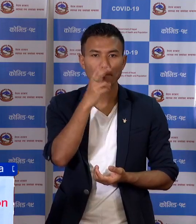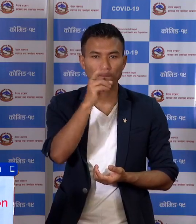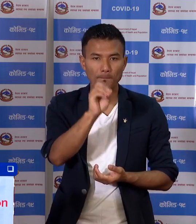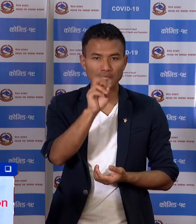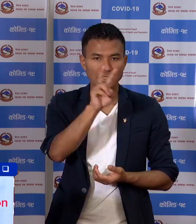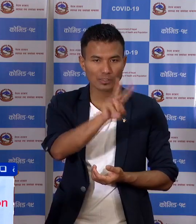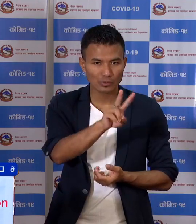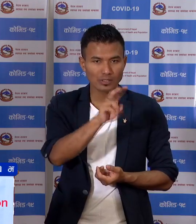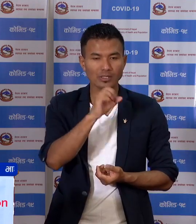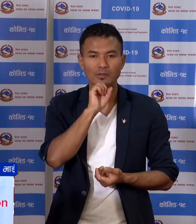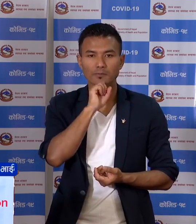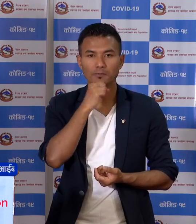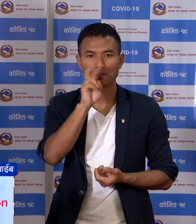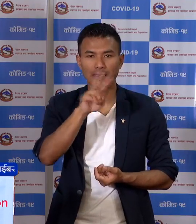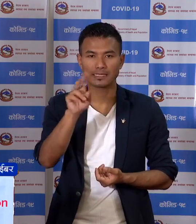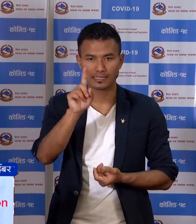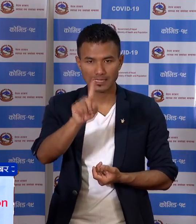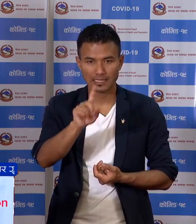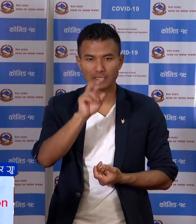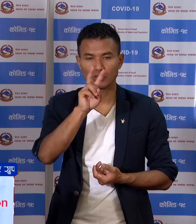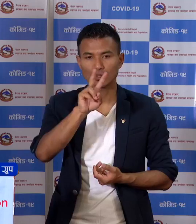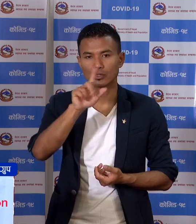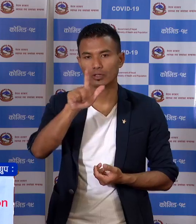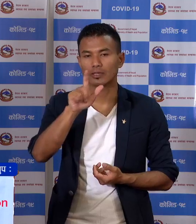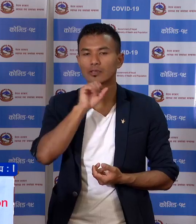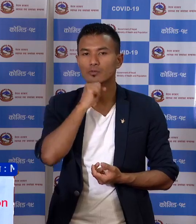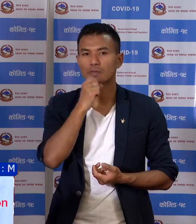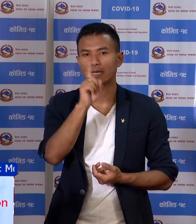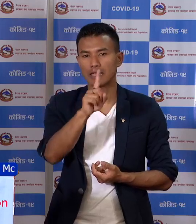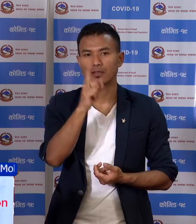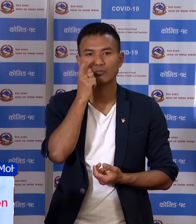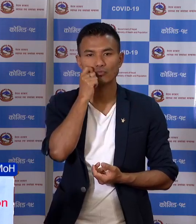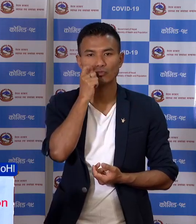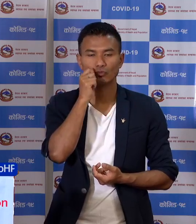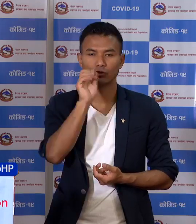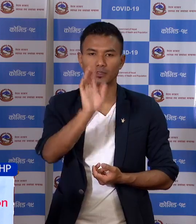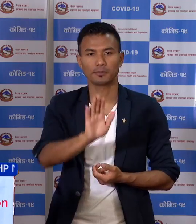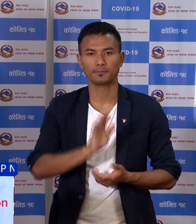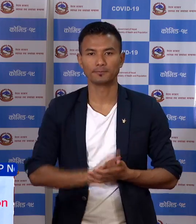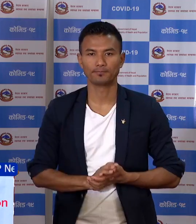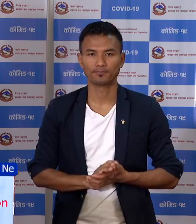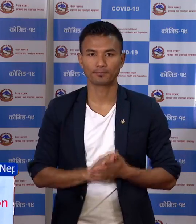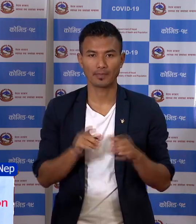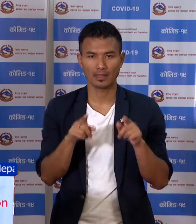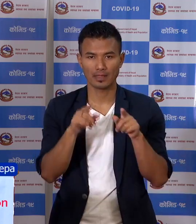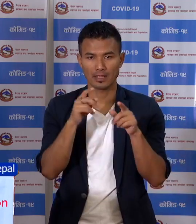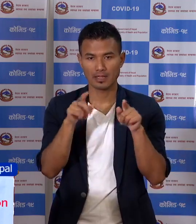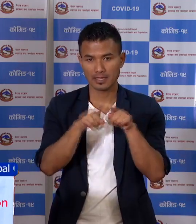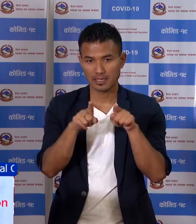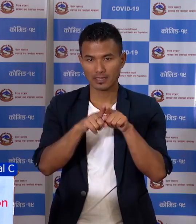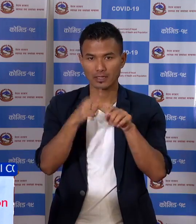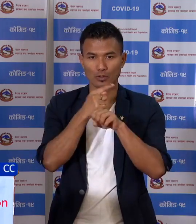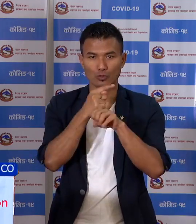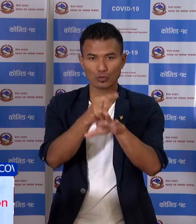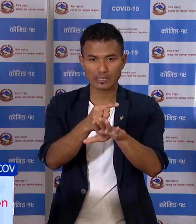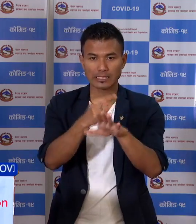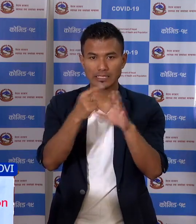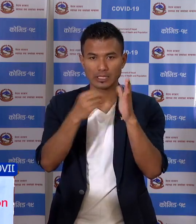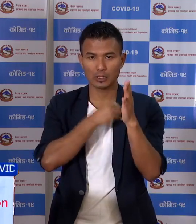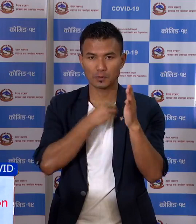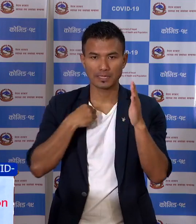वर्सका एग जाना र 27 वर्सका एग जाना पूरू सब्सुनों छाू . तेसे गरि कोशी अस्पताल को